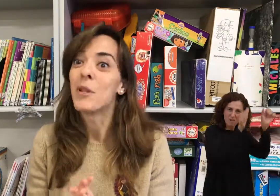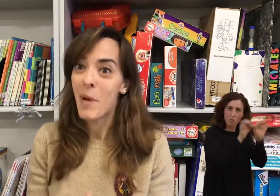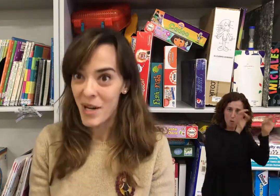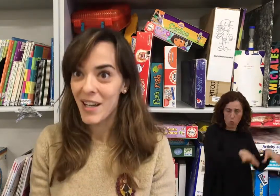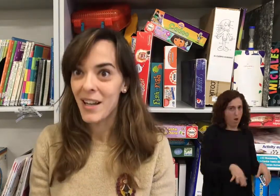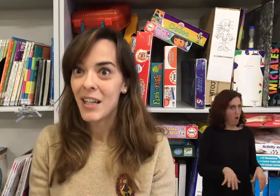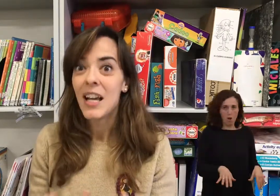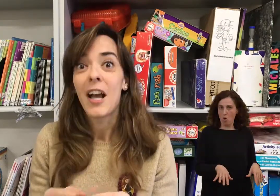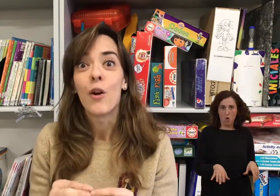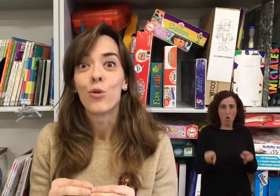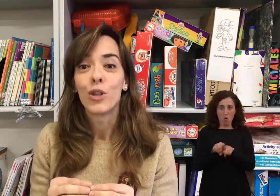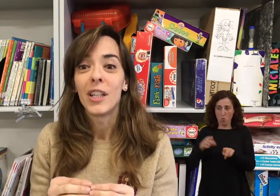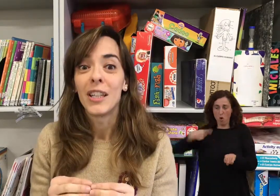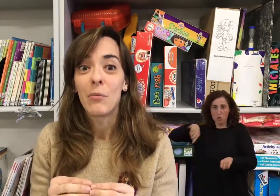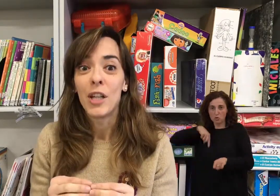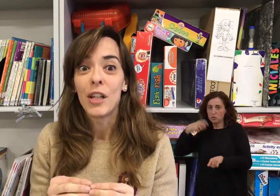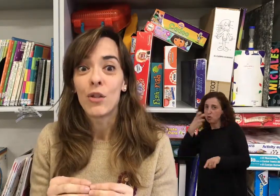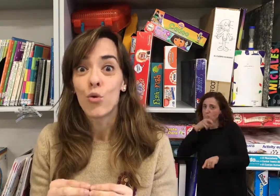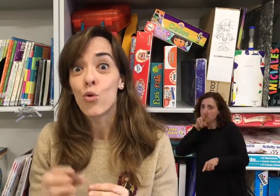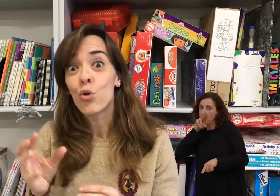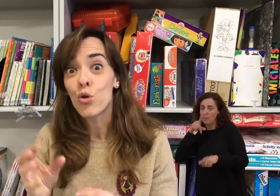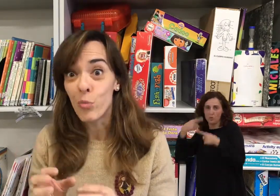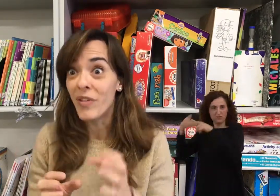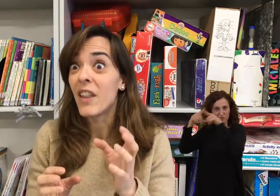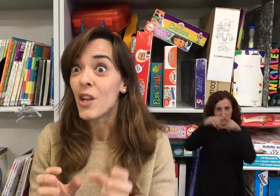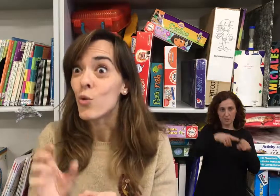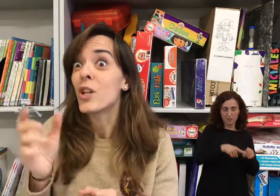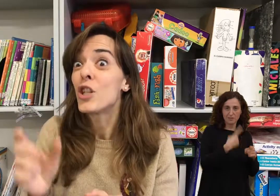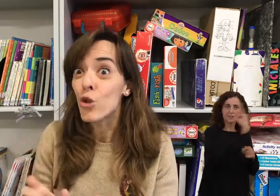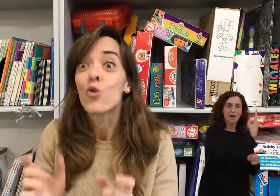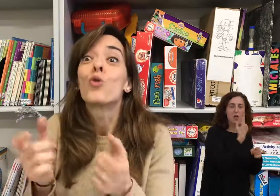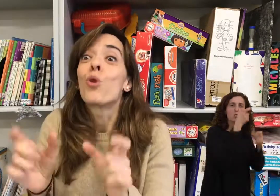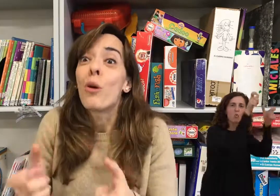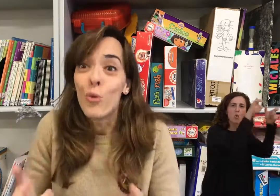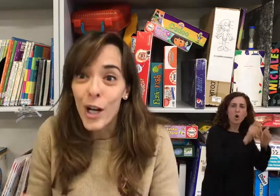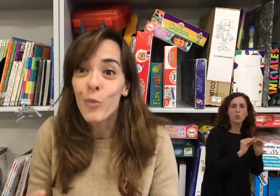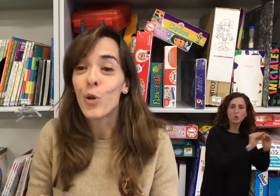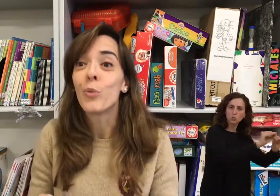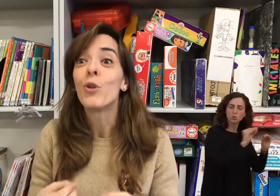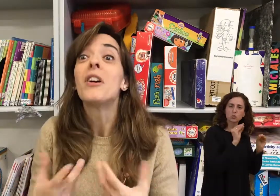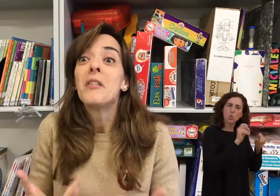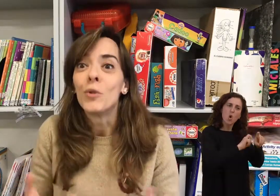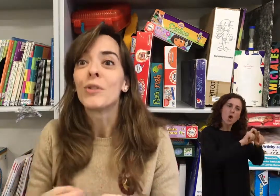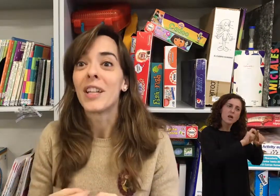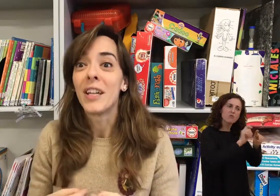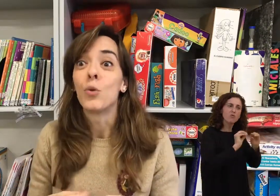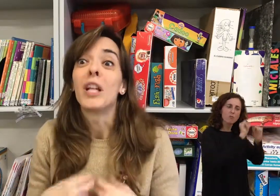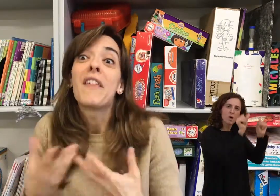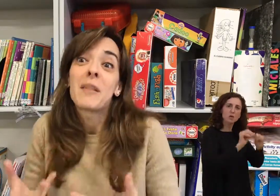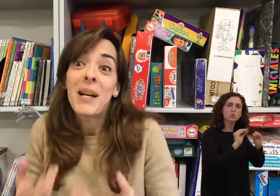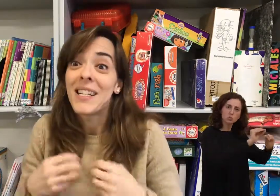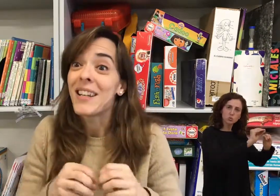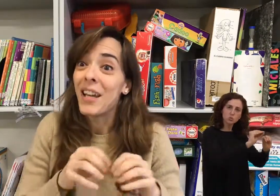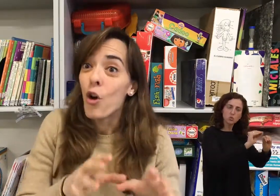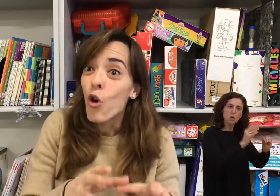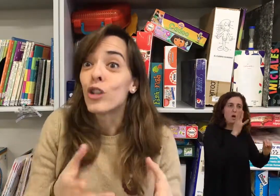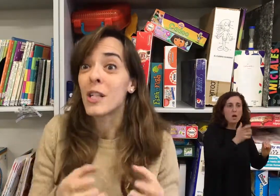misma manera. Cada uno tiene también sus gustos, sus preferencias, sus registros, su vocabulario propio, que utilizas más que otras